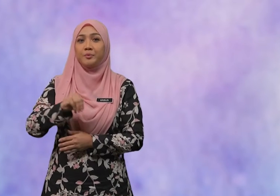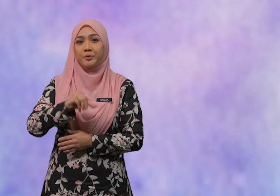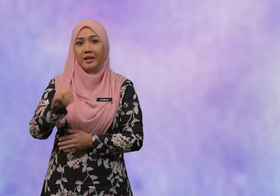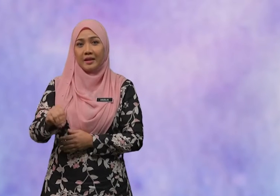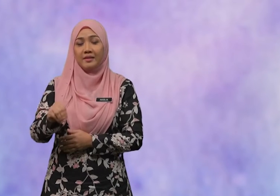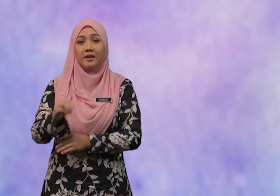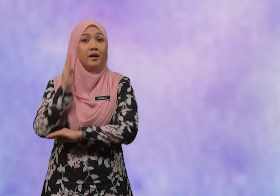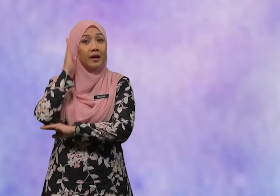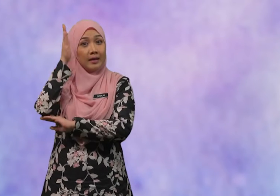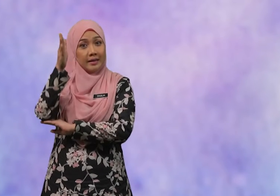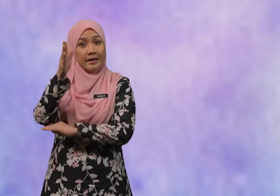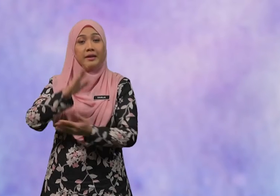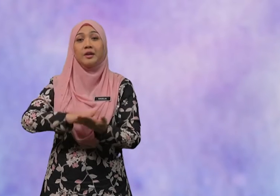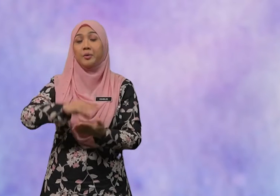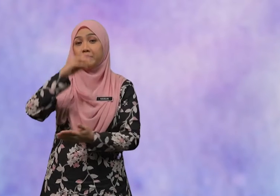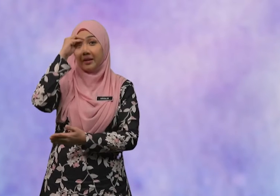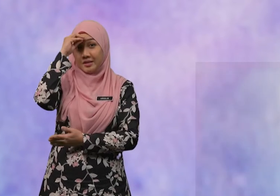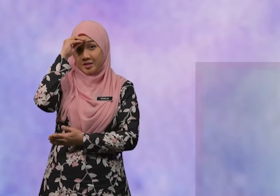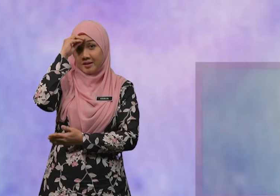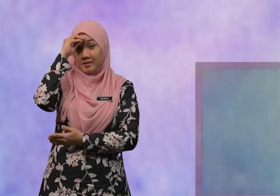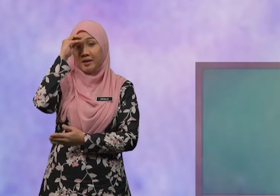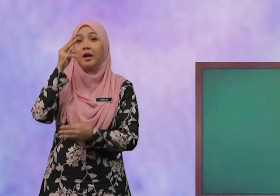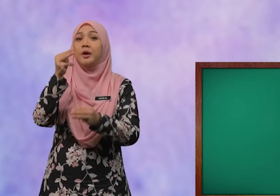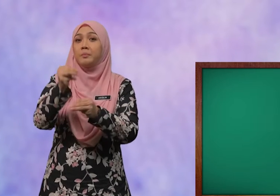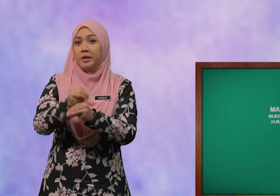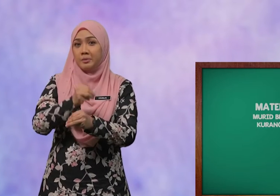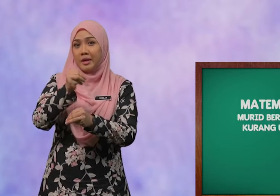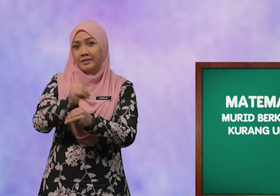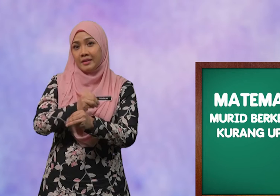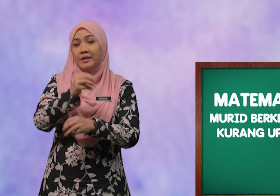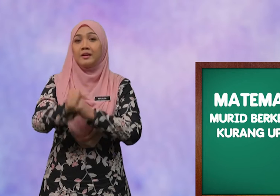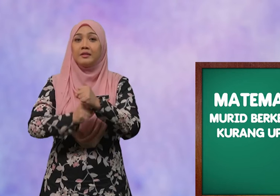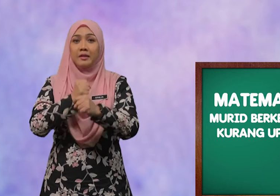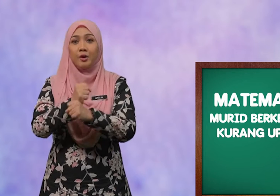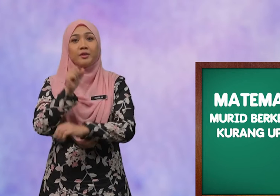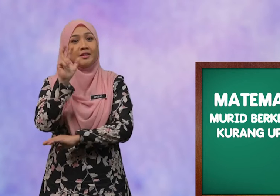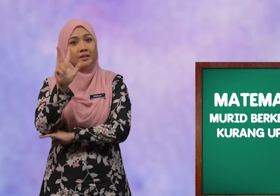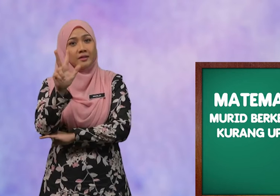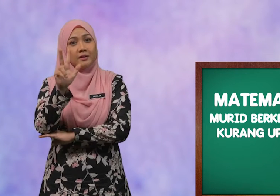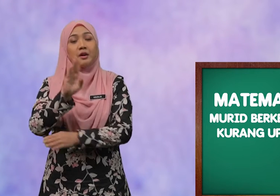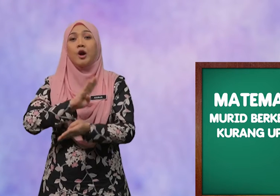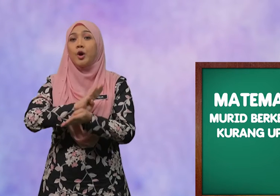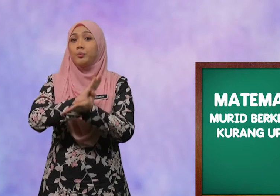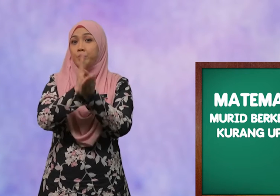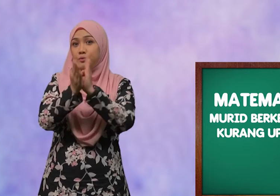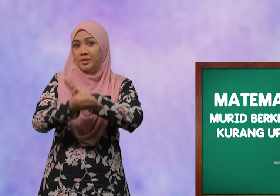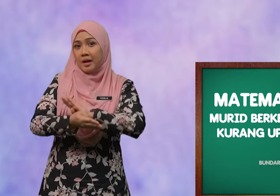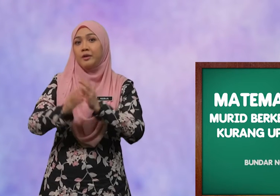-murid akan belajar Matematik Tahun 3 Bundar